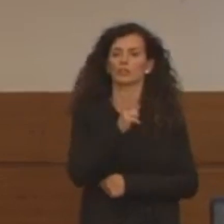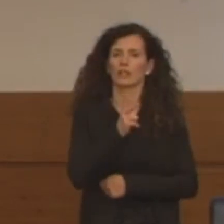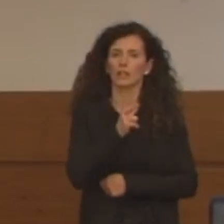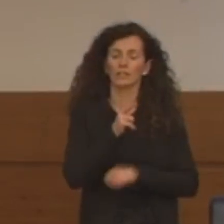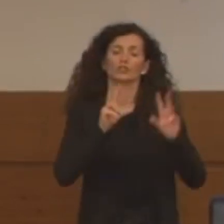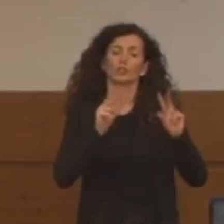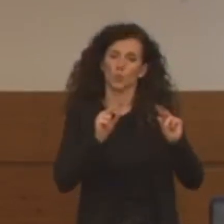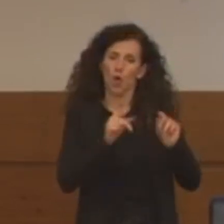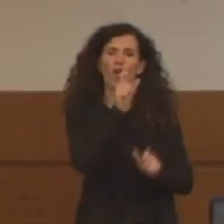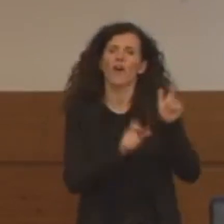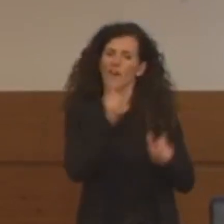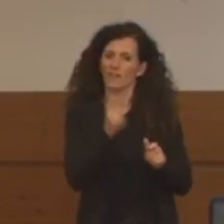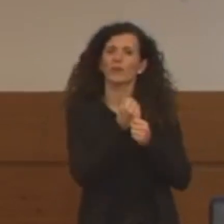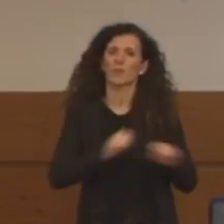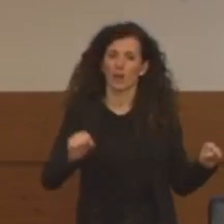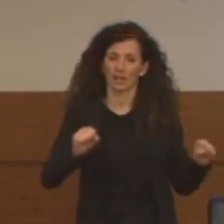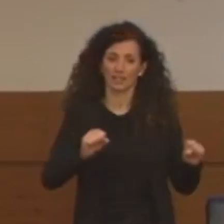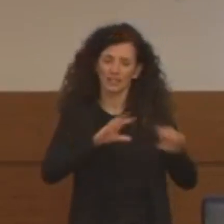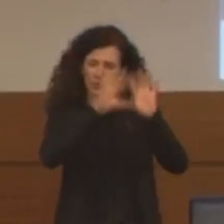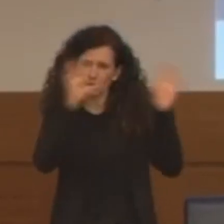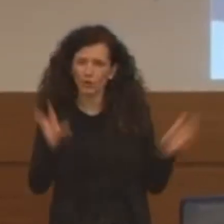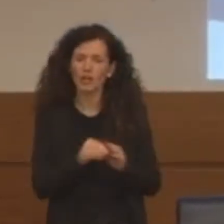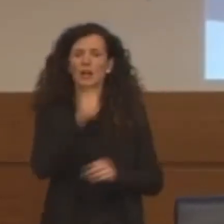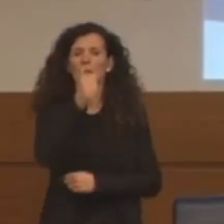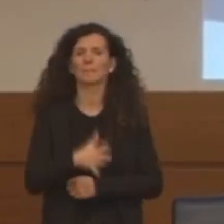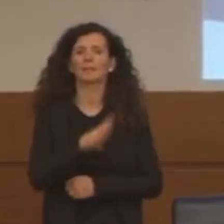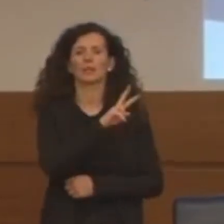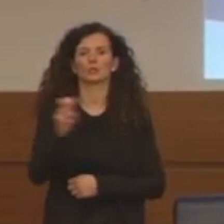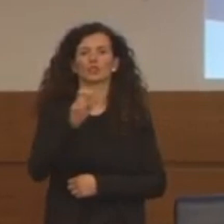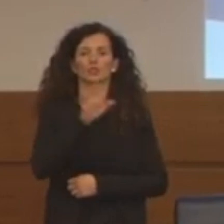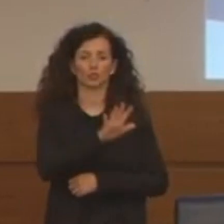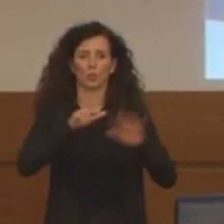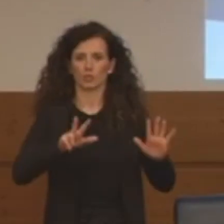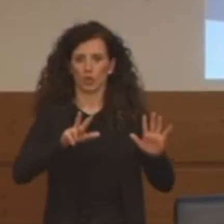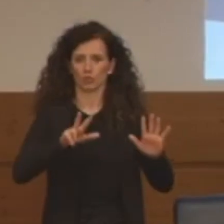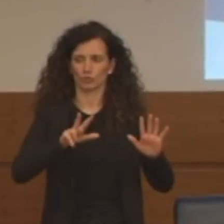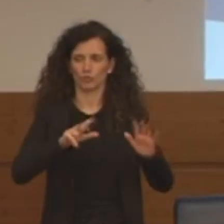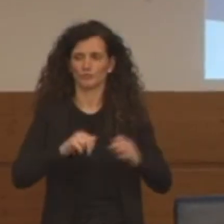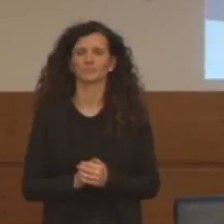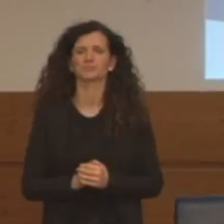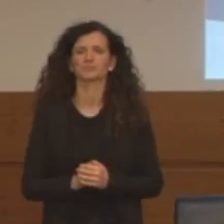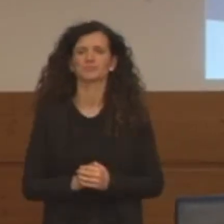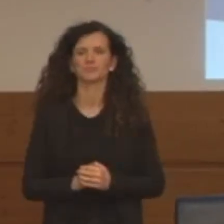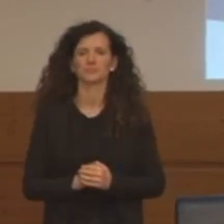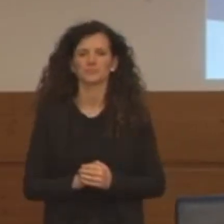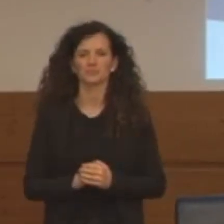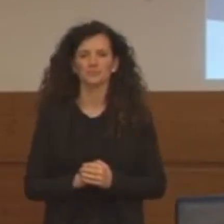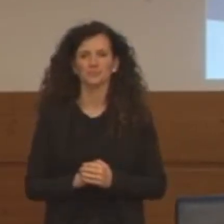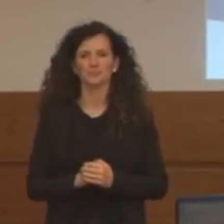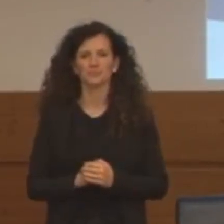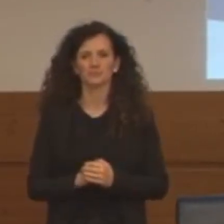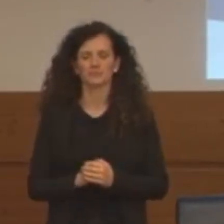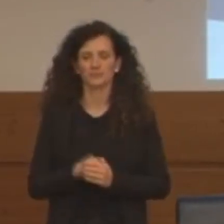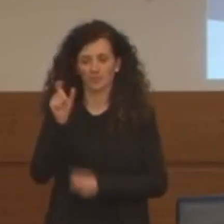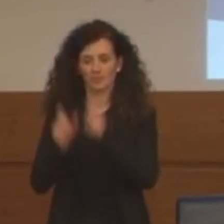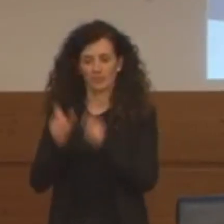guariti che porta il totale dei guariti a 1.258. Per quanto riguarda le persone